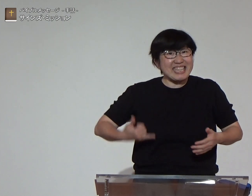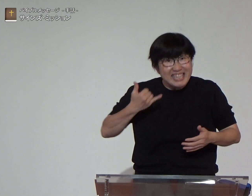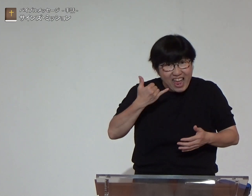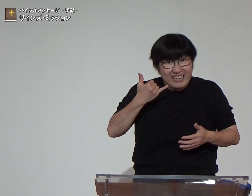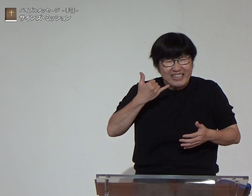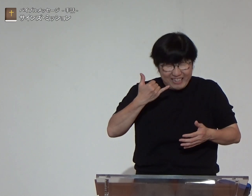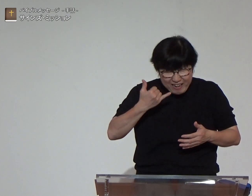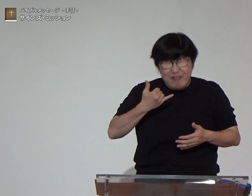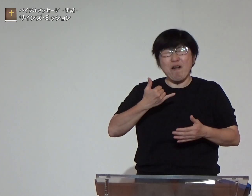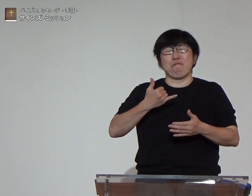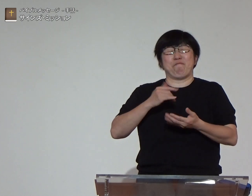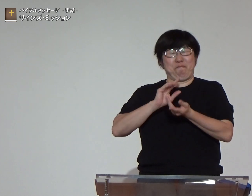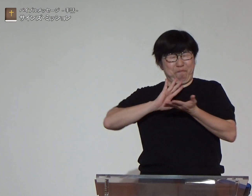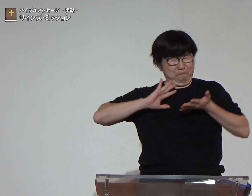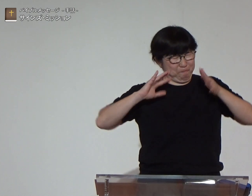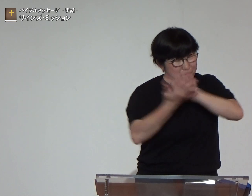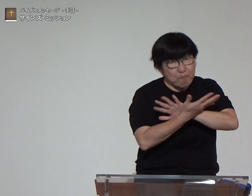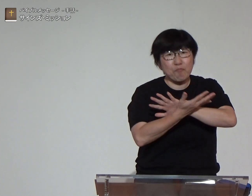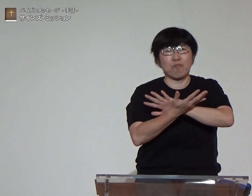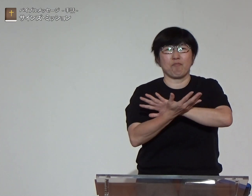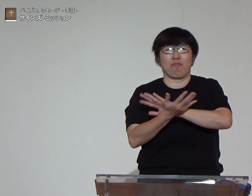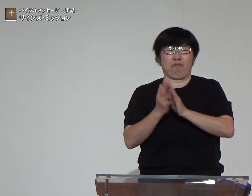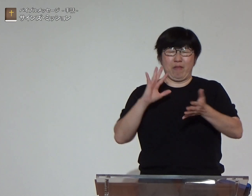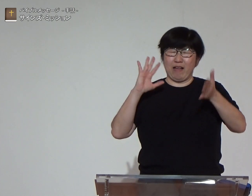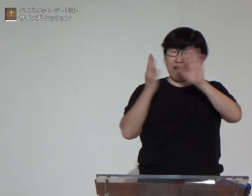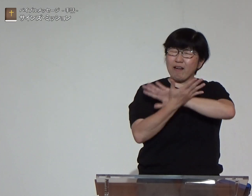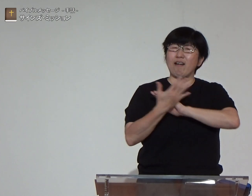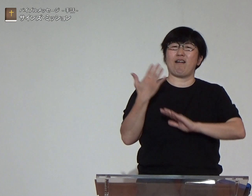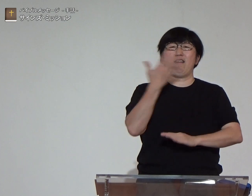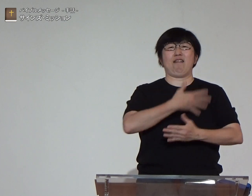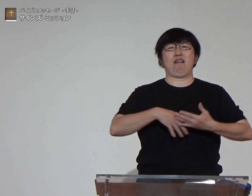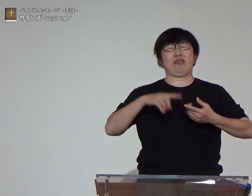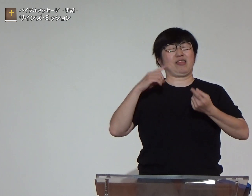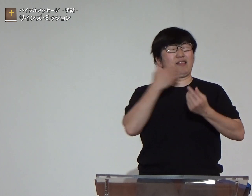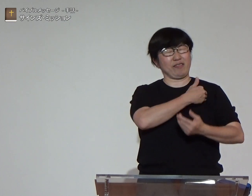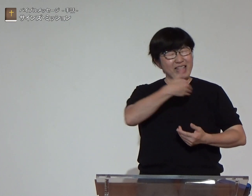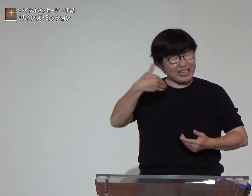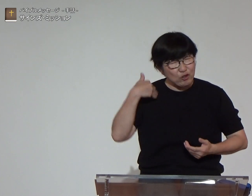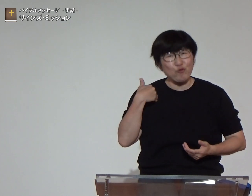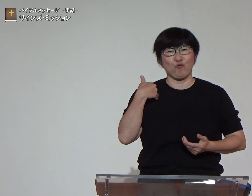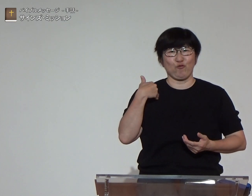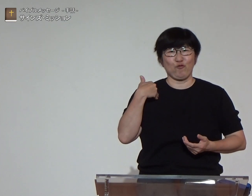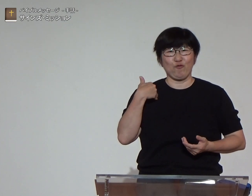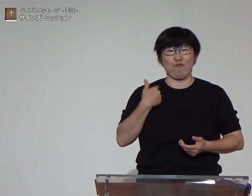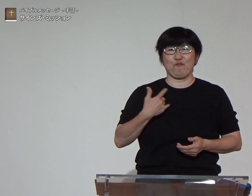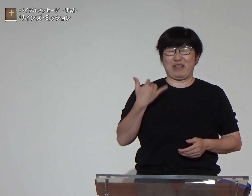新しい人生に変えることができる人生は